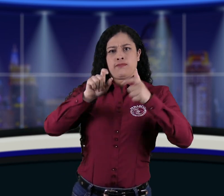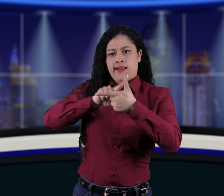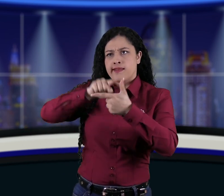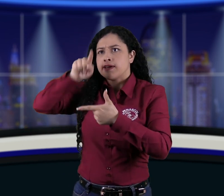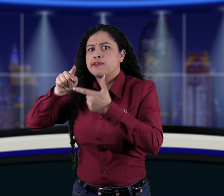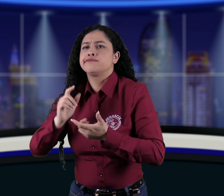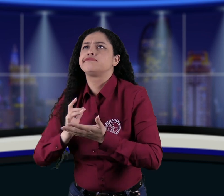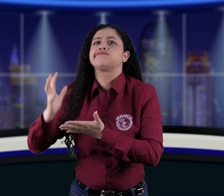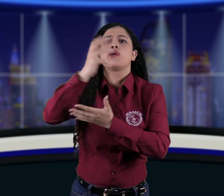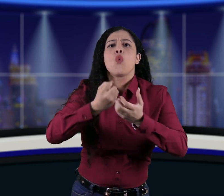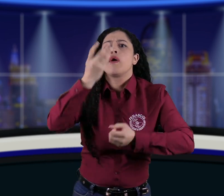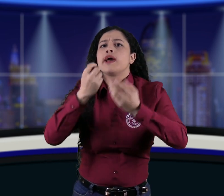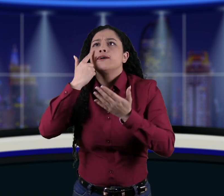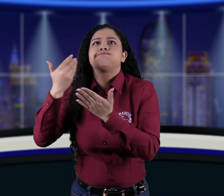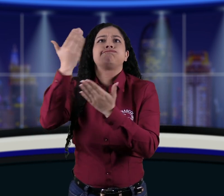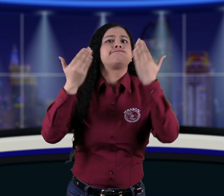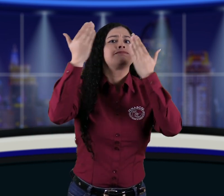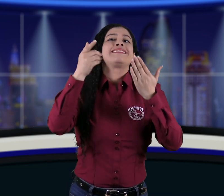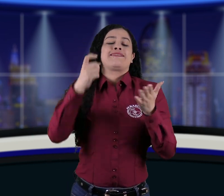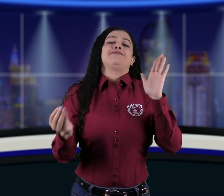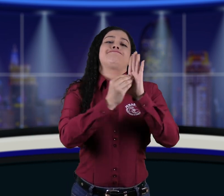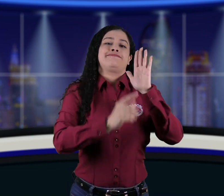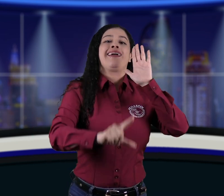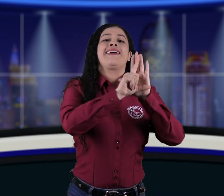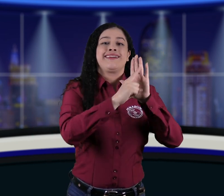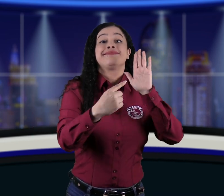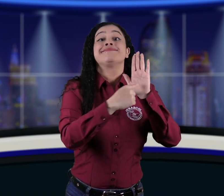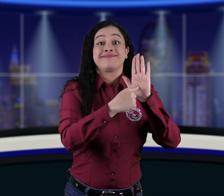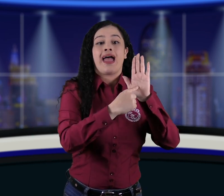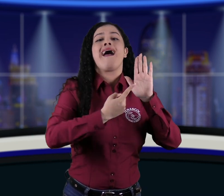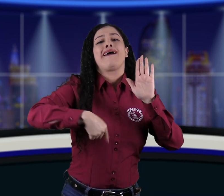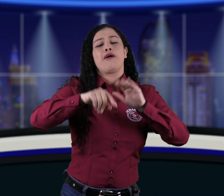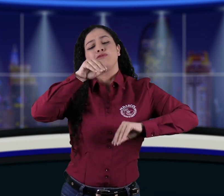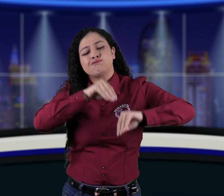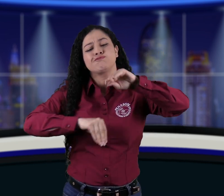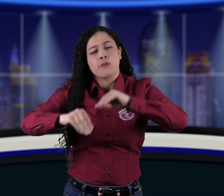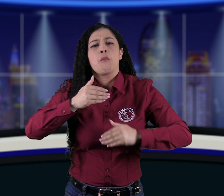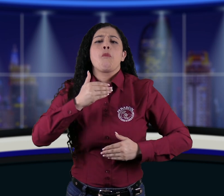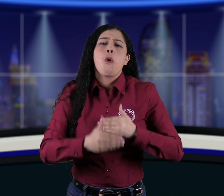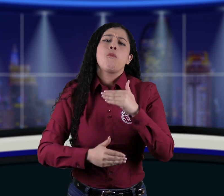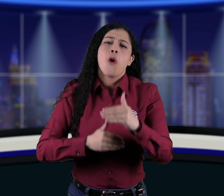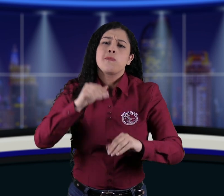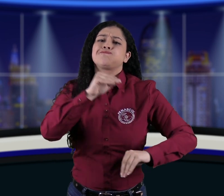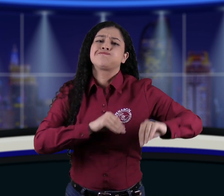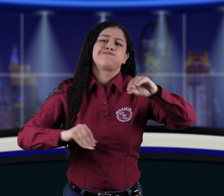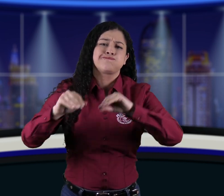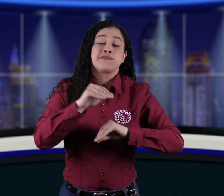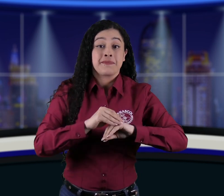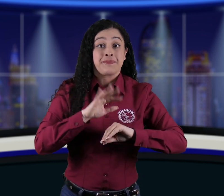análisis de la información sobre la población con discapacidad del país. Este ejercicio, que avanza poco a